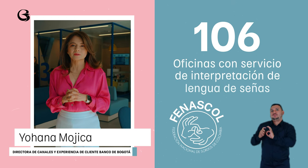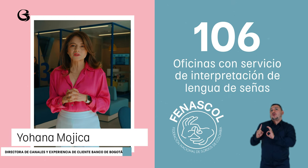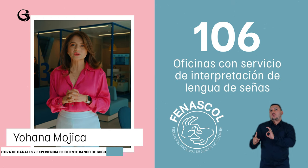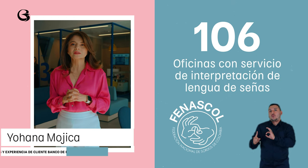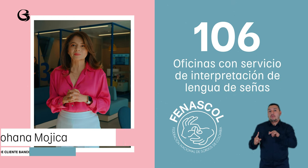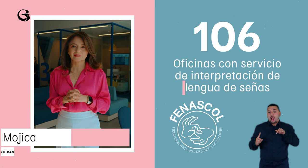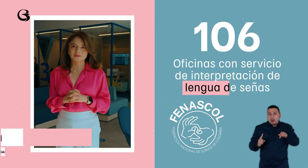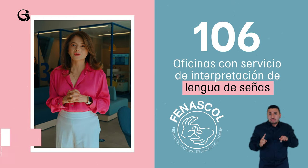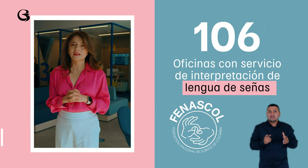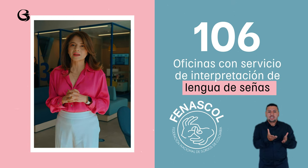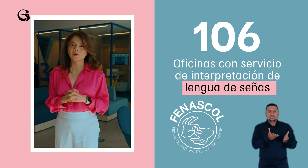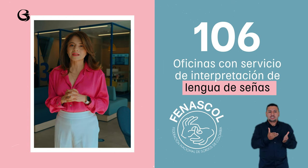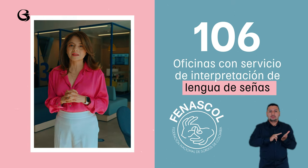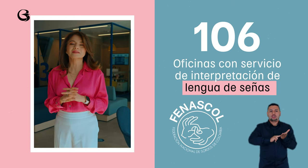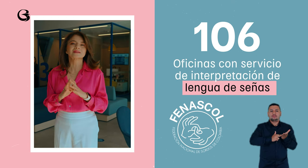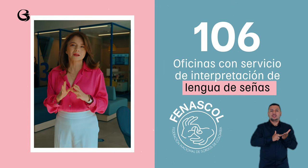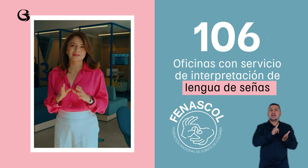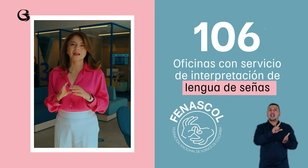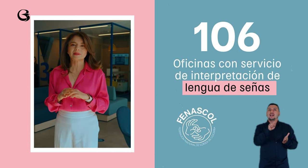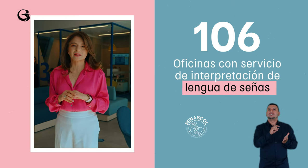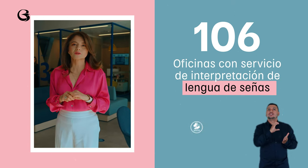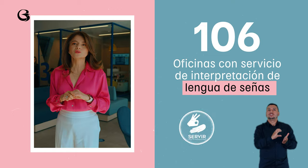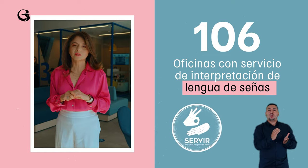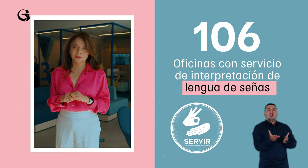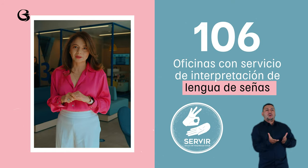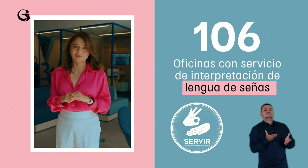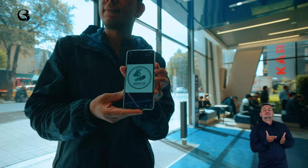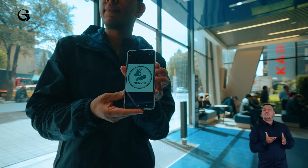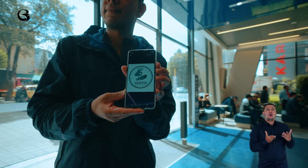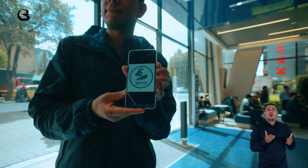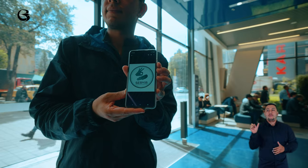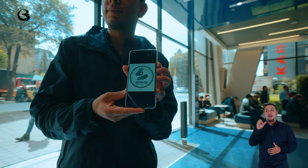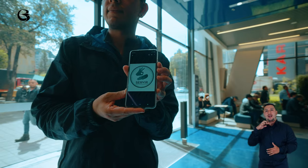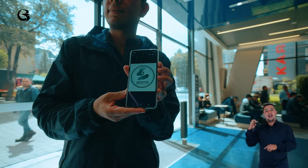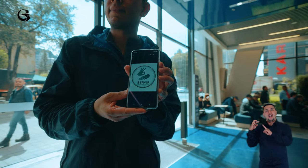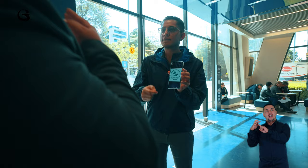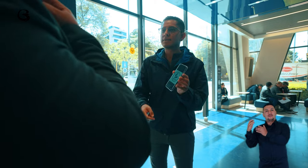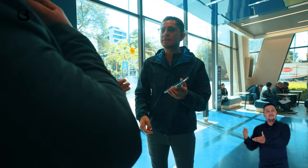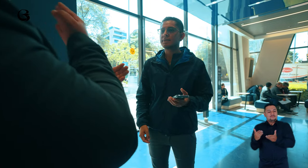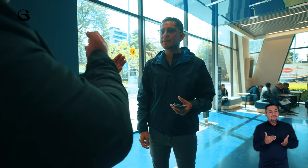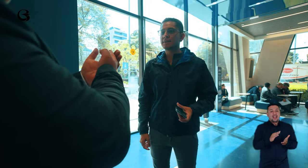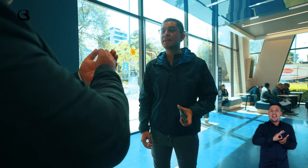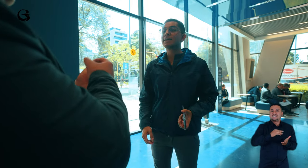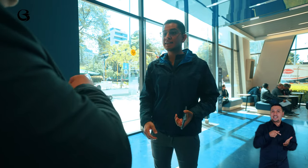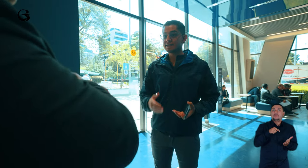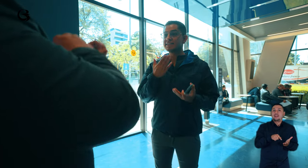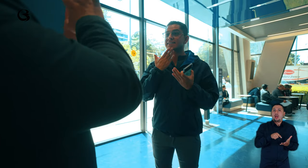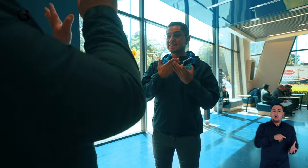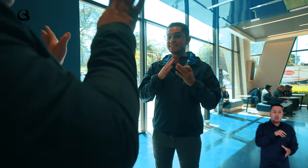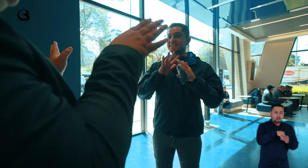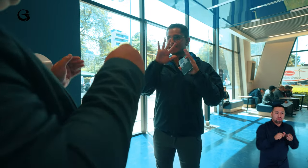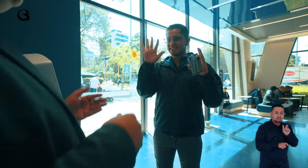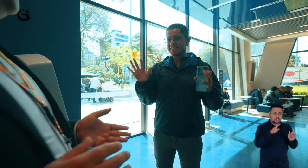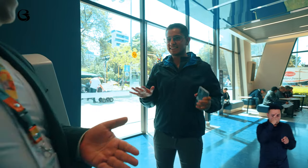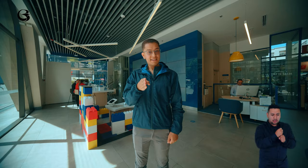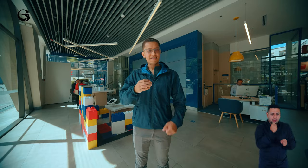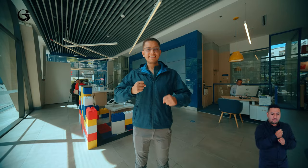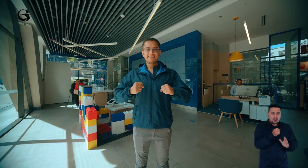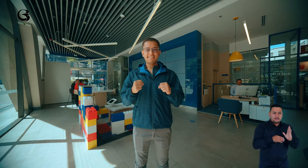servicio de interpretación de lengua de señas a través de la aplicación Servir. Con esta aplicación buscamos facilitar la comunicación entre los colaboradores del